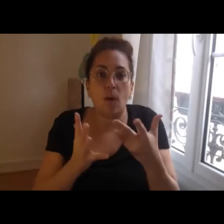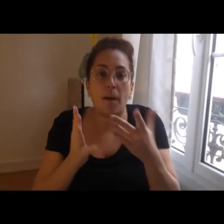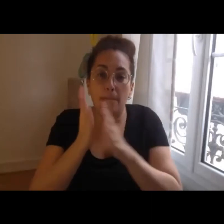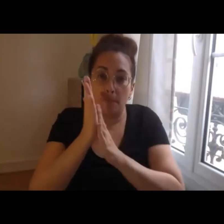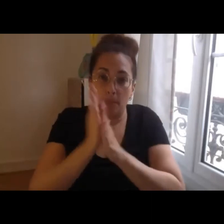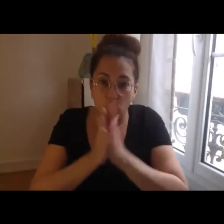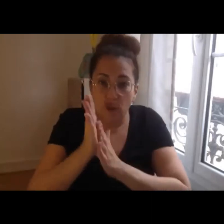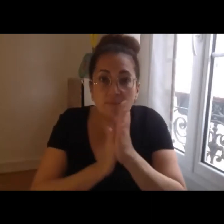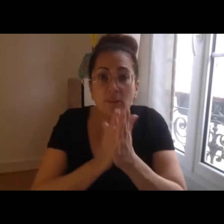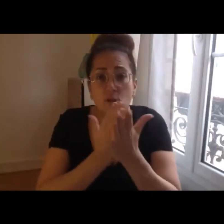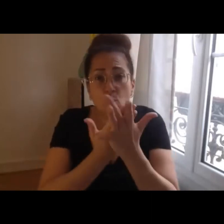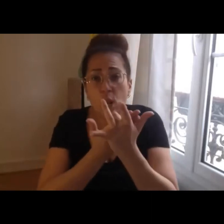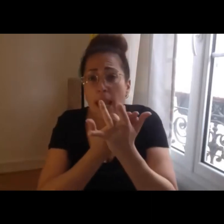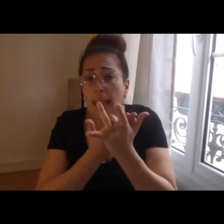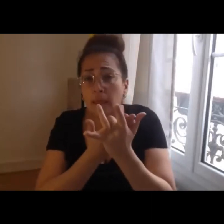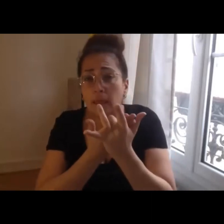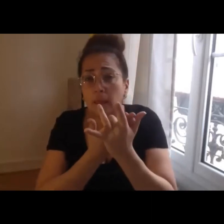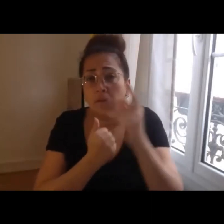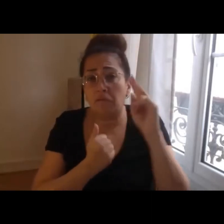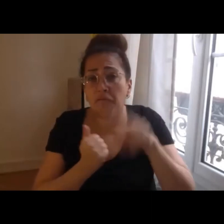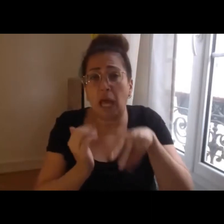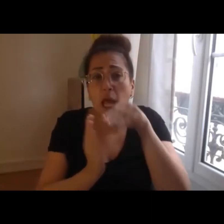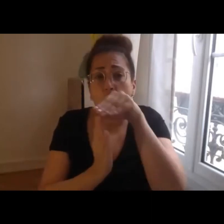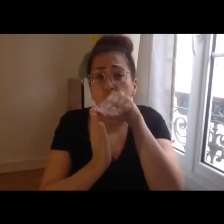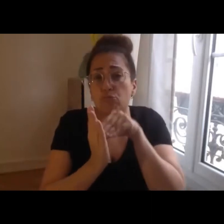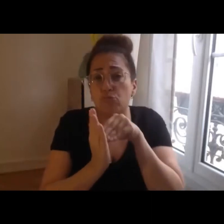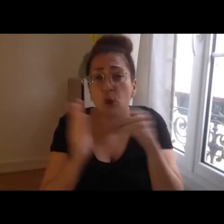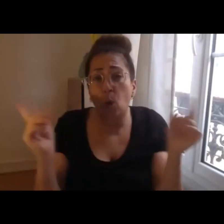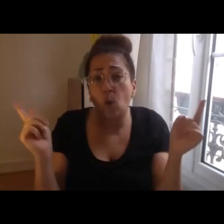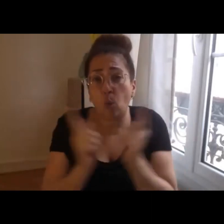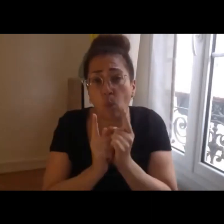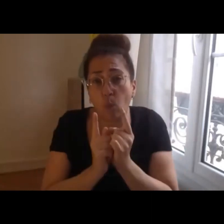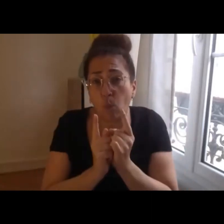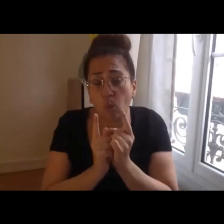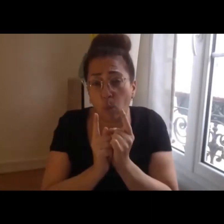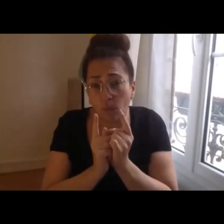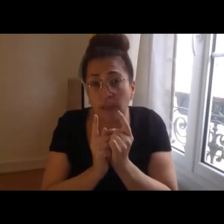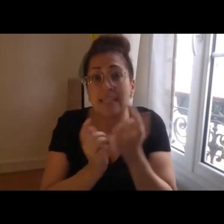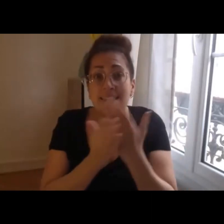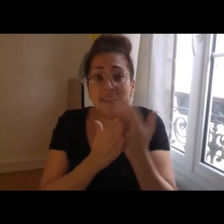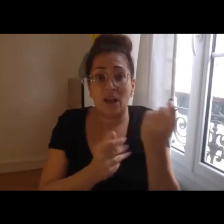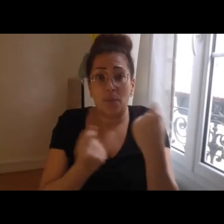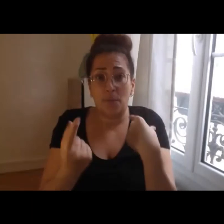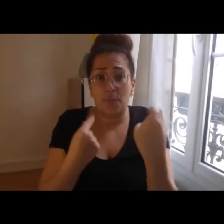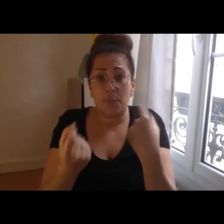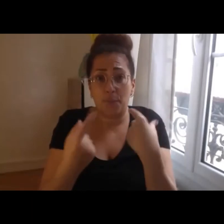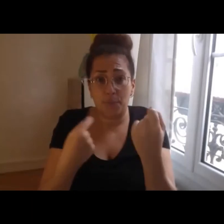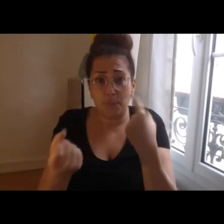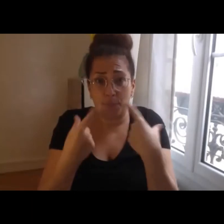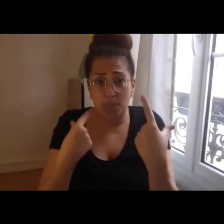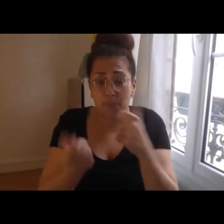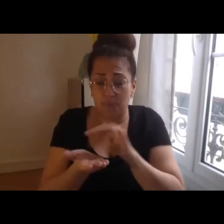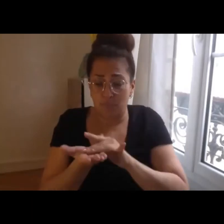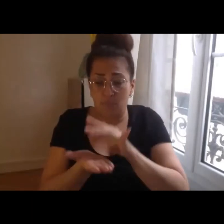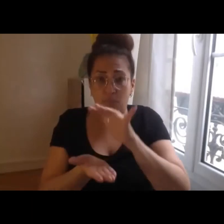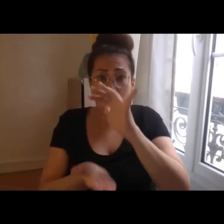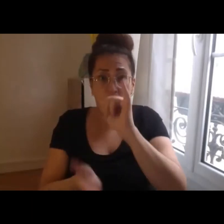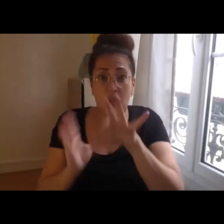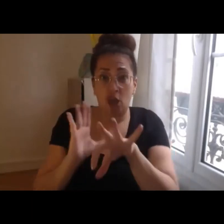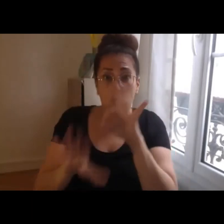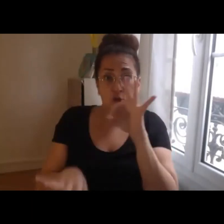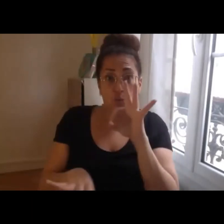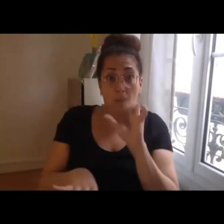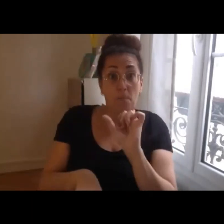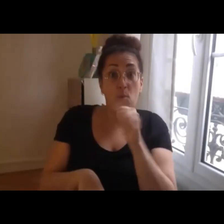document assez court et qui donne lieu à une présélection et surtout qui permet en fait aux différents